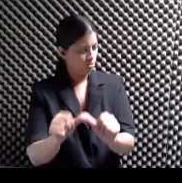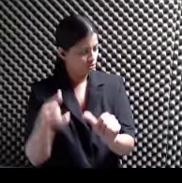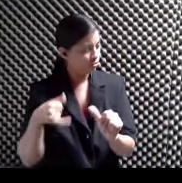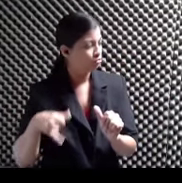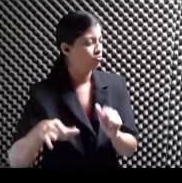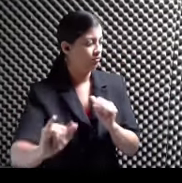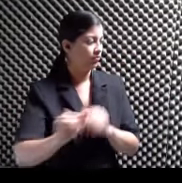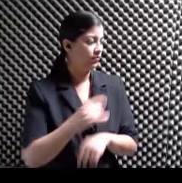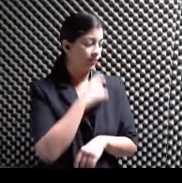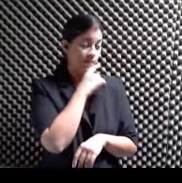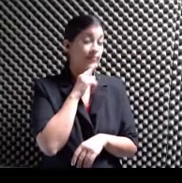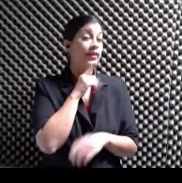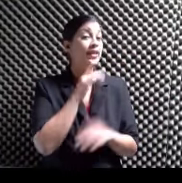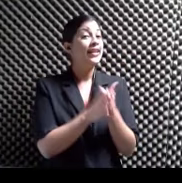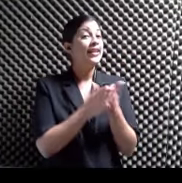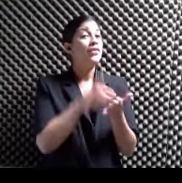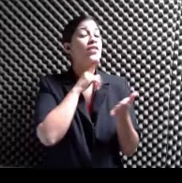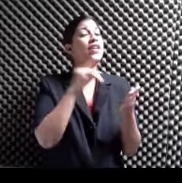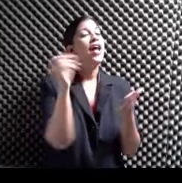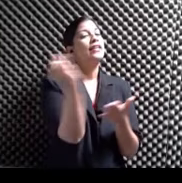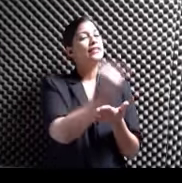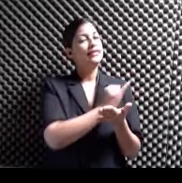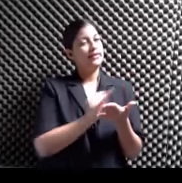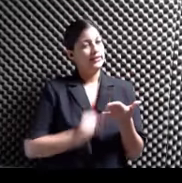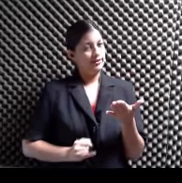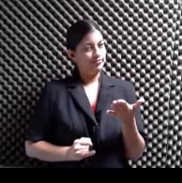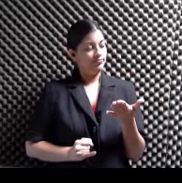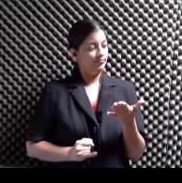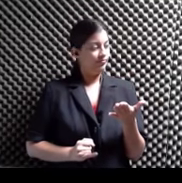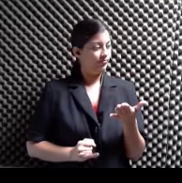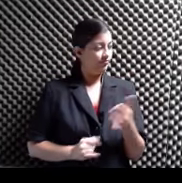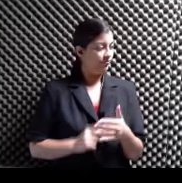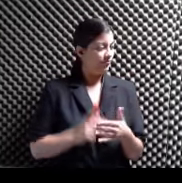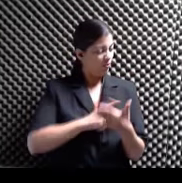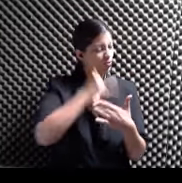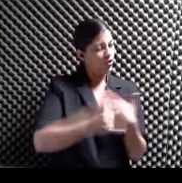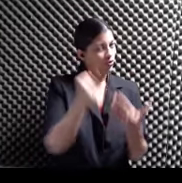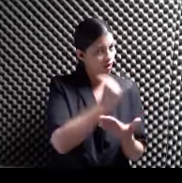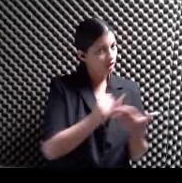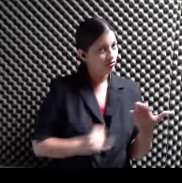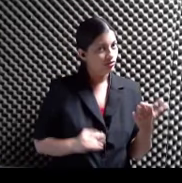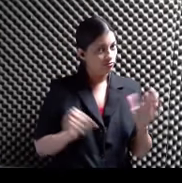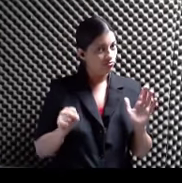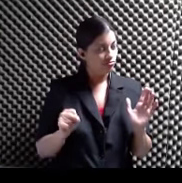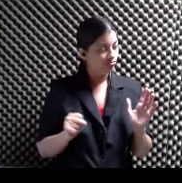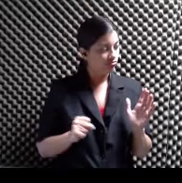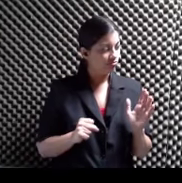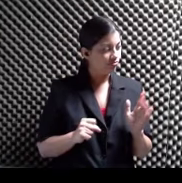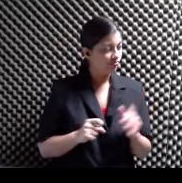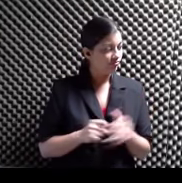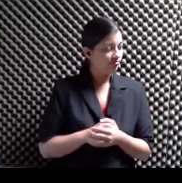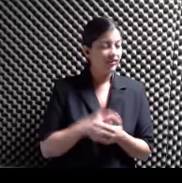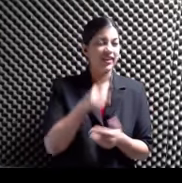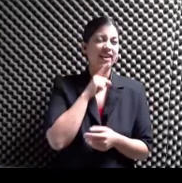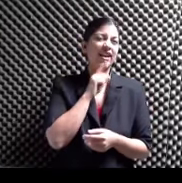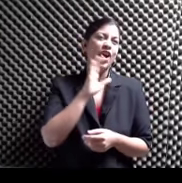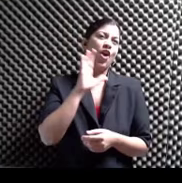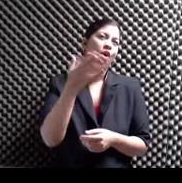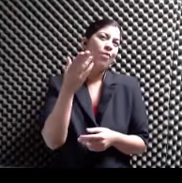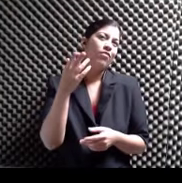Realmente son libros De artistas Son proyectos de arte Eso de Artesanal Hay como una jerarquía Que Que